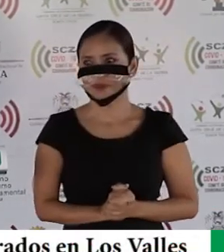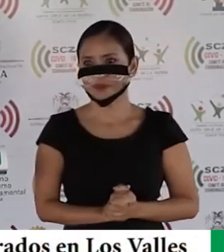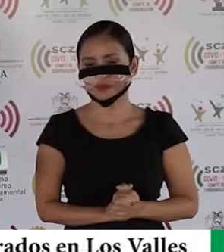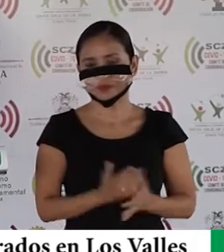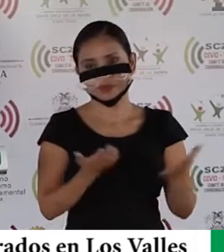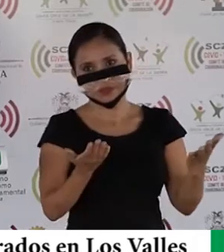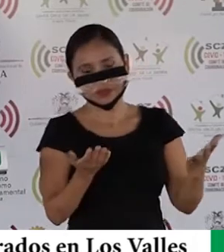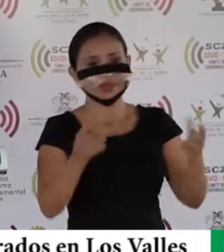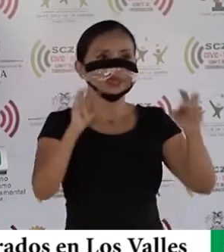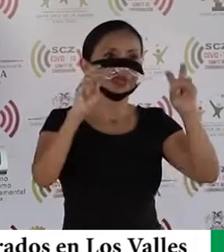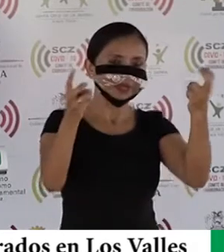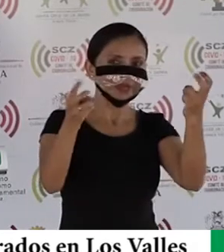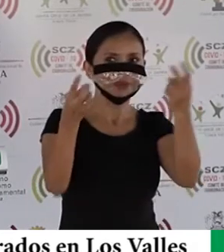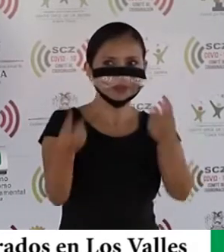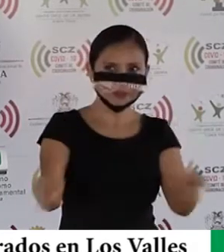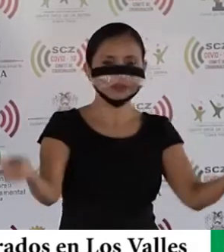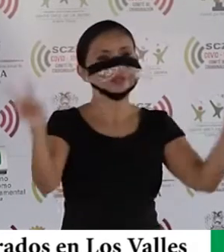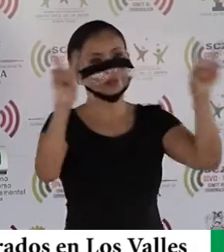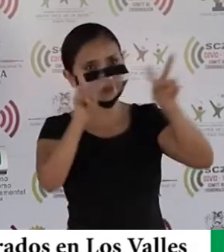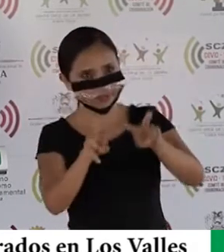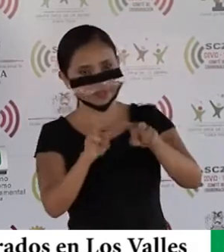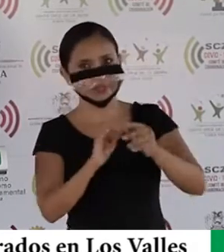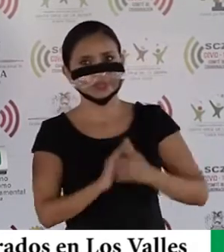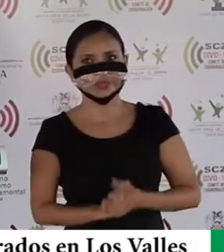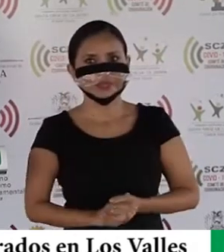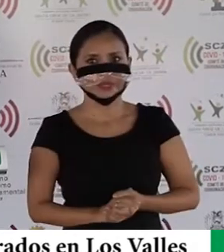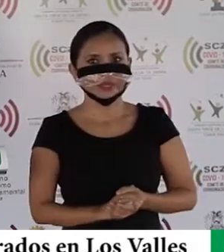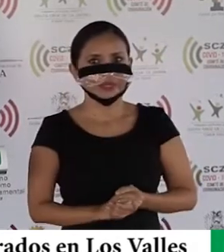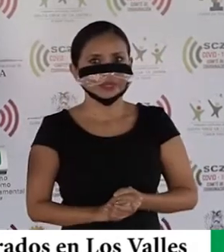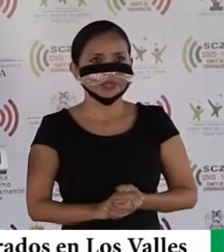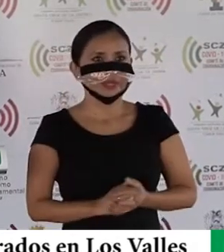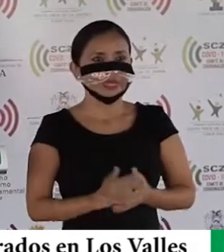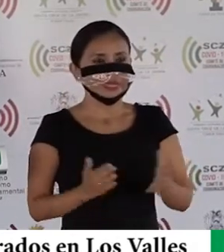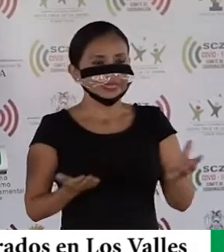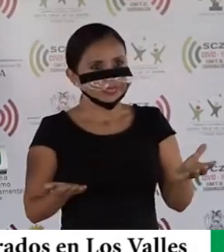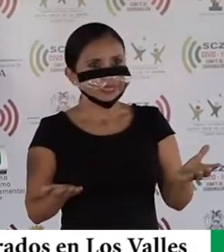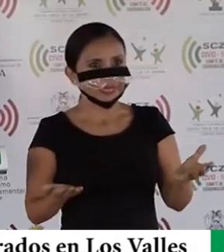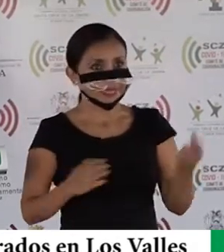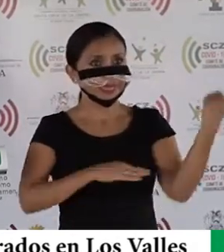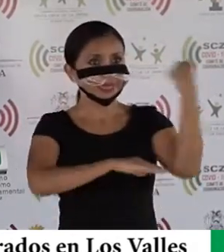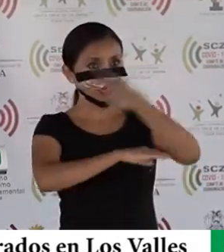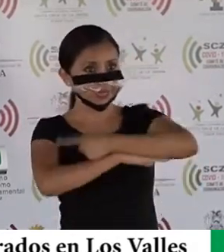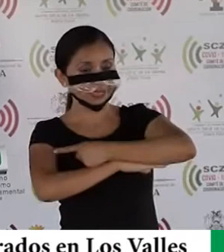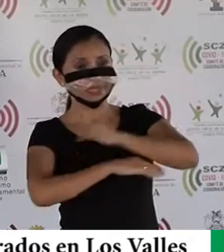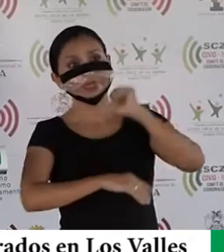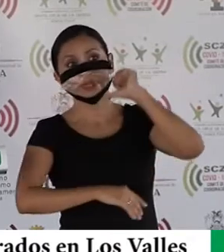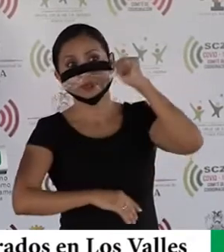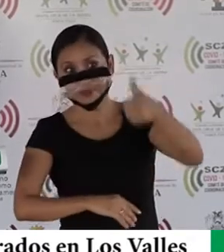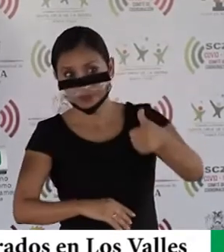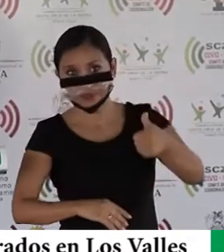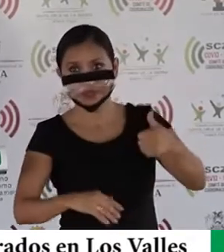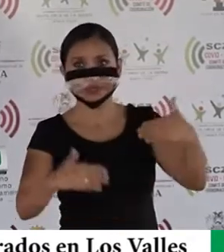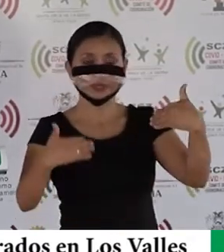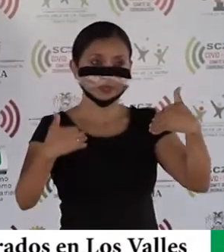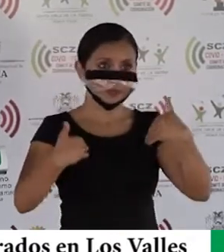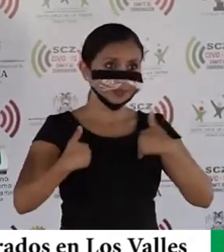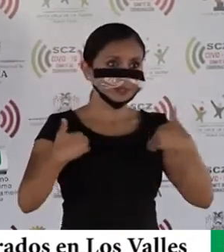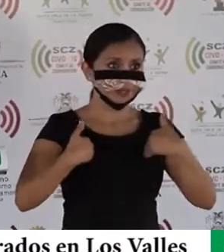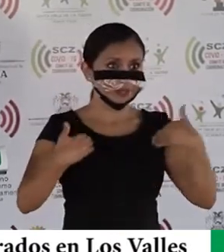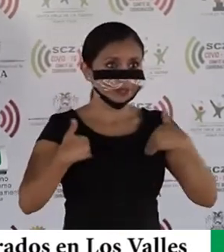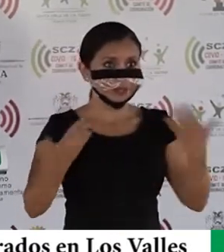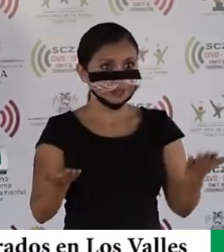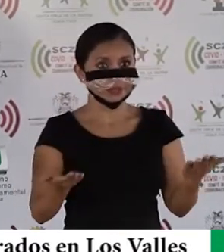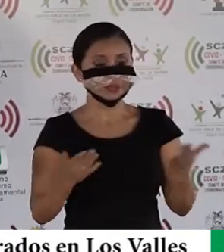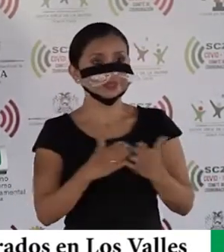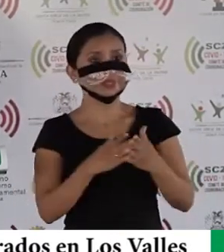En el caso de los valles cruceños, el día de mañana vamos a tener, en el